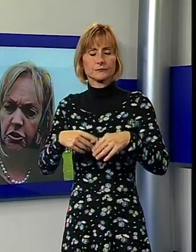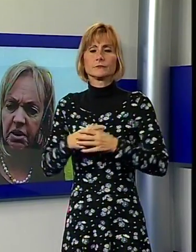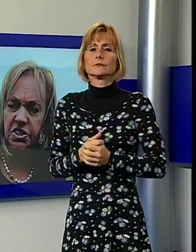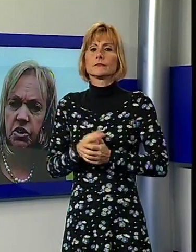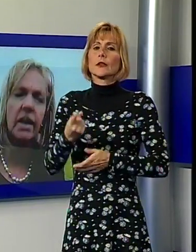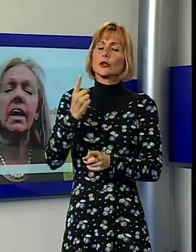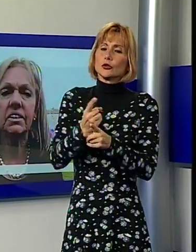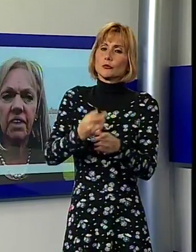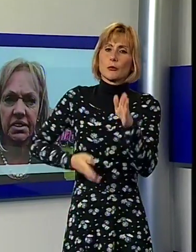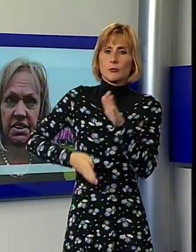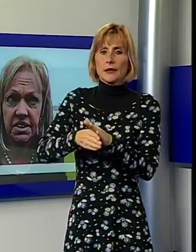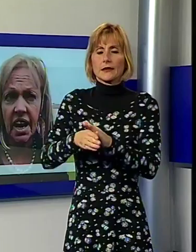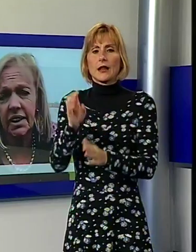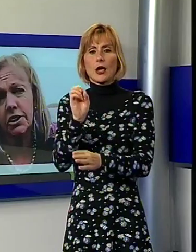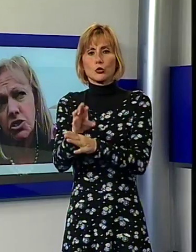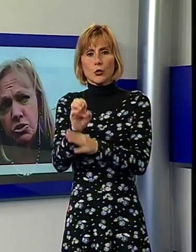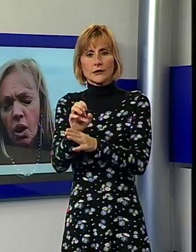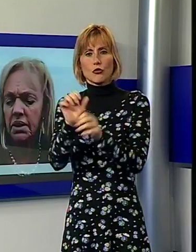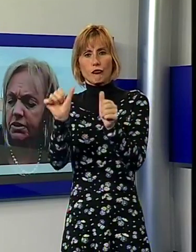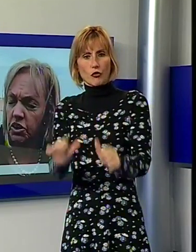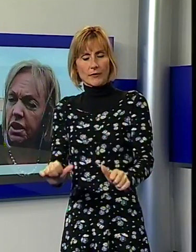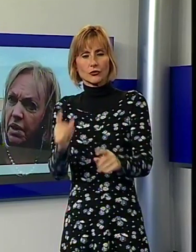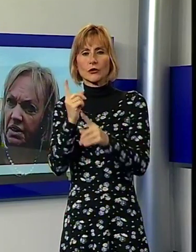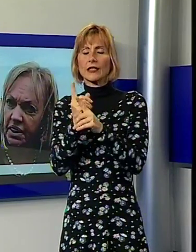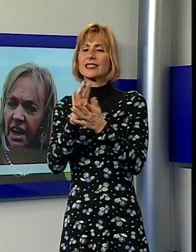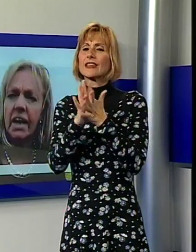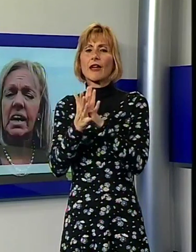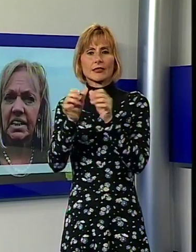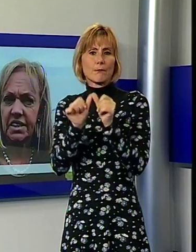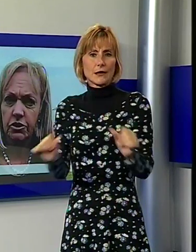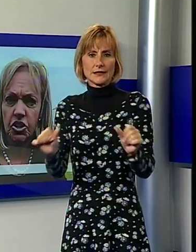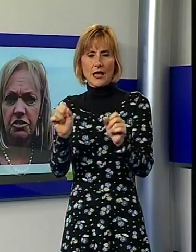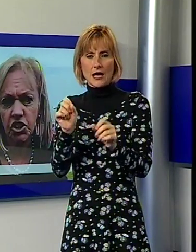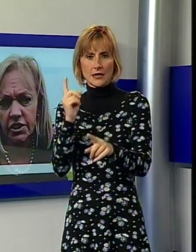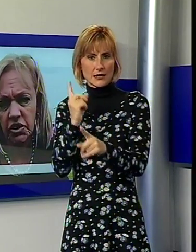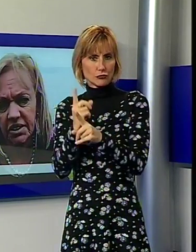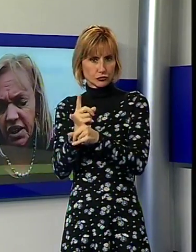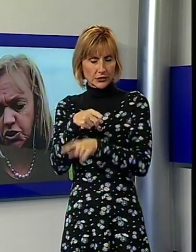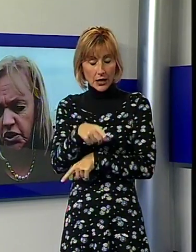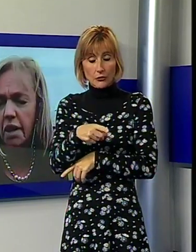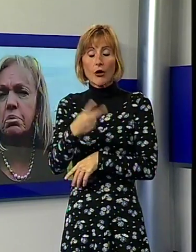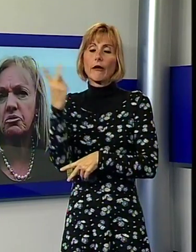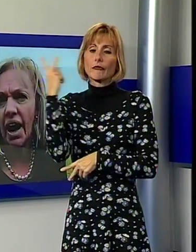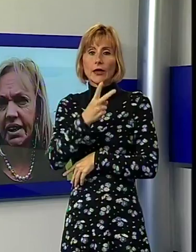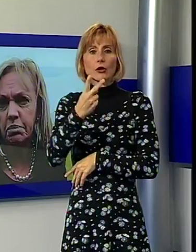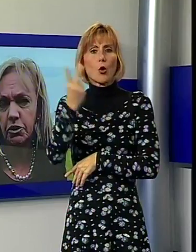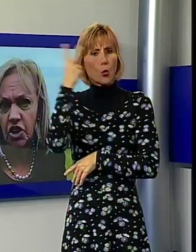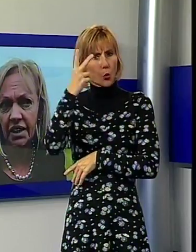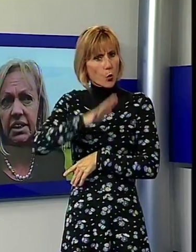formazione diventa essenziale. Le nostre scuole, devo dire per la verità, che stanno già facendo da diverso tempo vari progetti,